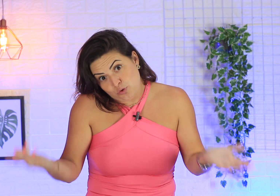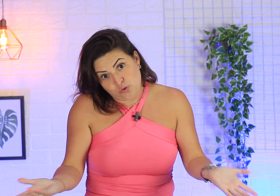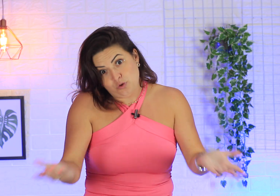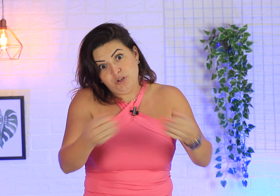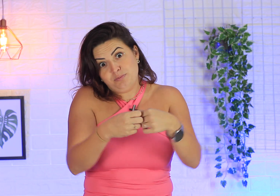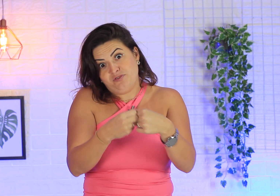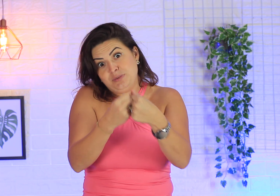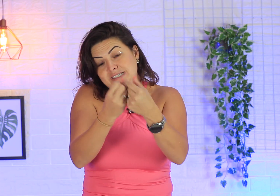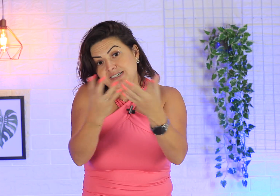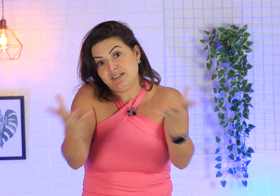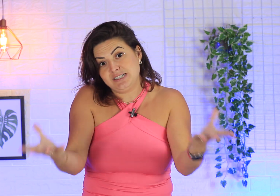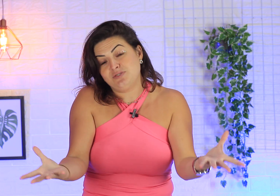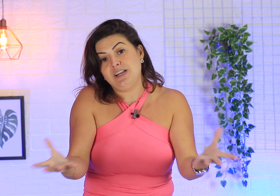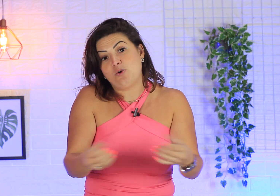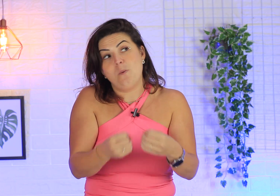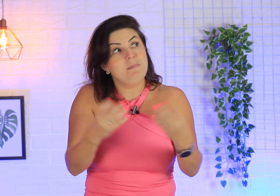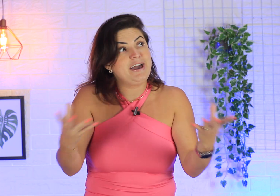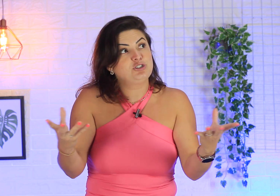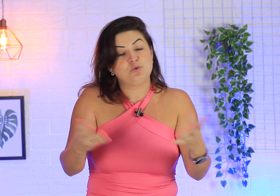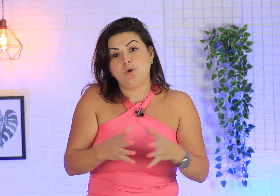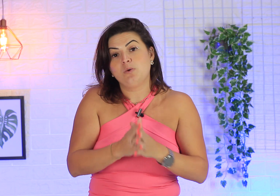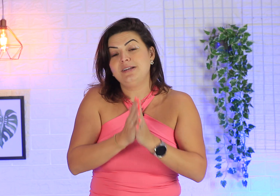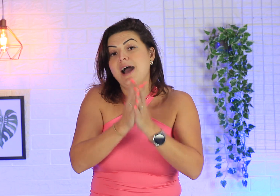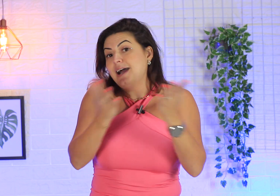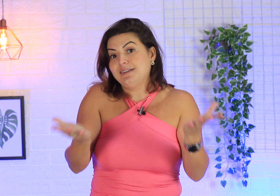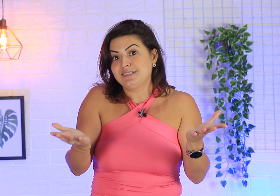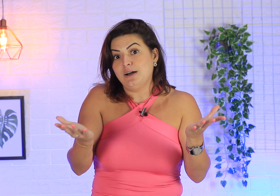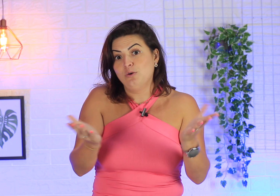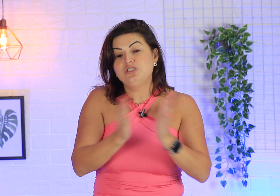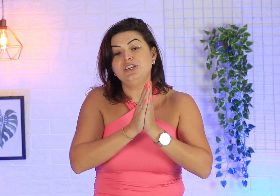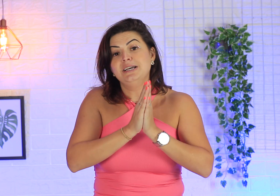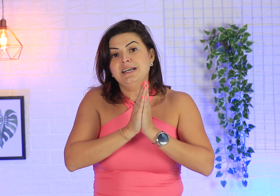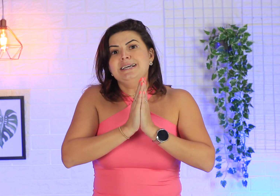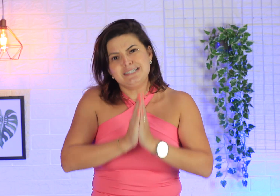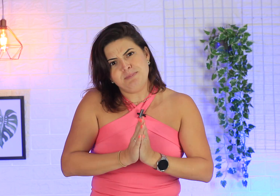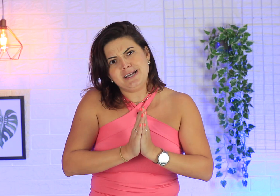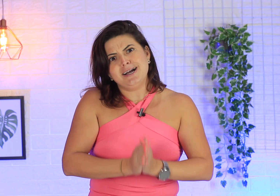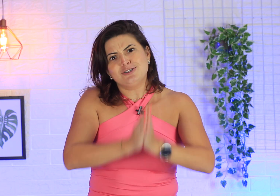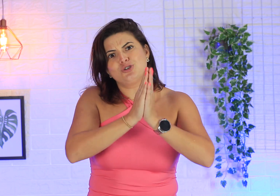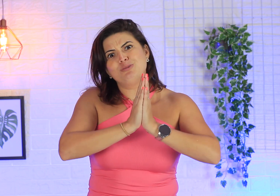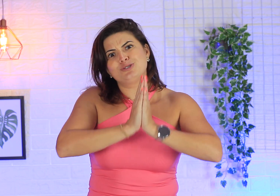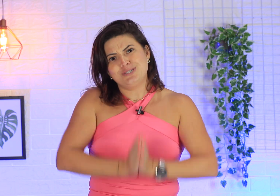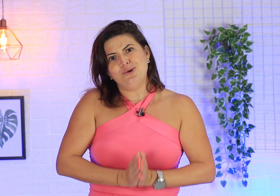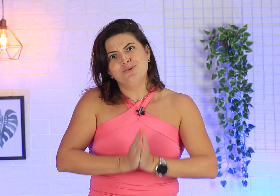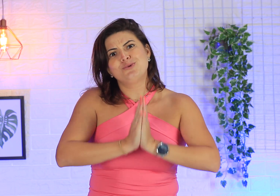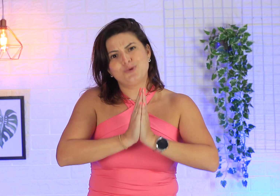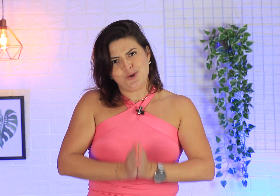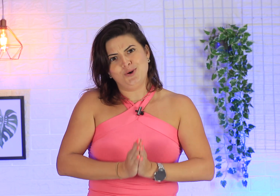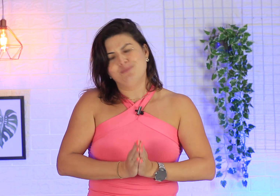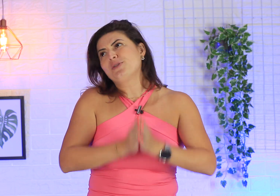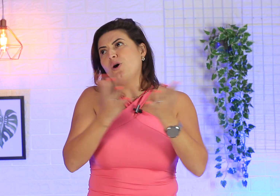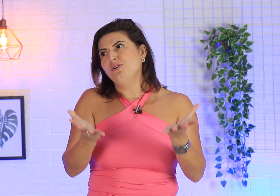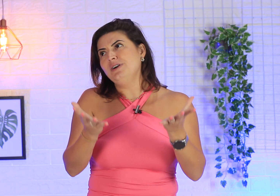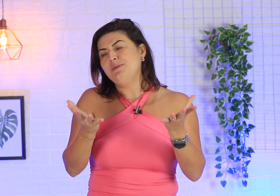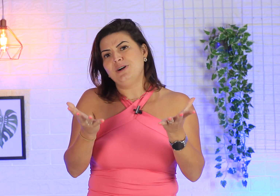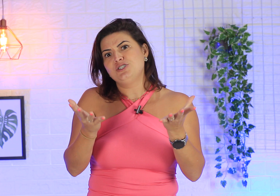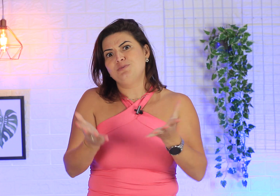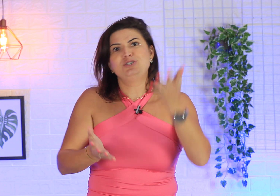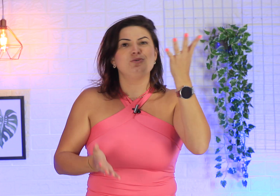cocô e precisa, às vezes, falar com um médico, com alguém da área da saúde, explicar sobre o seu cocô. Ou ele pode te pedir